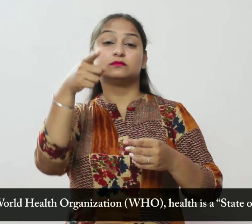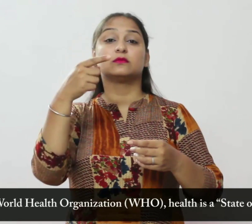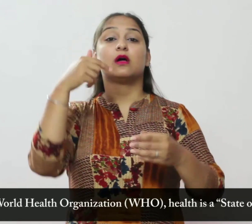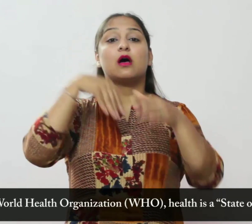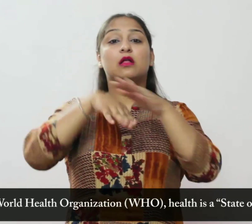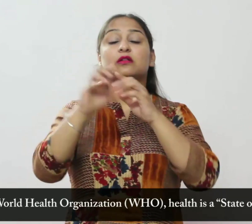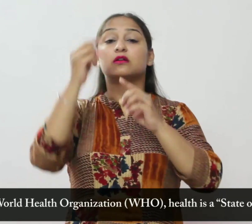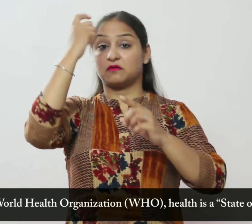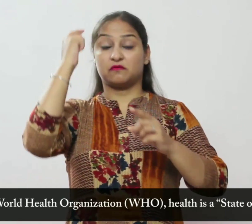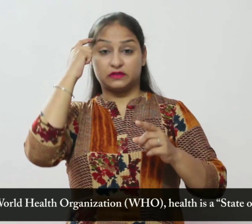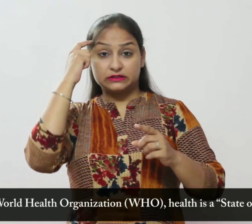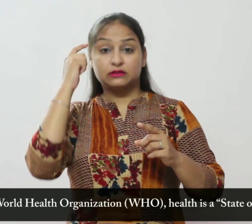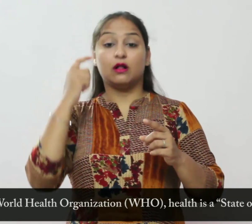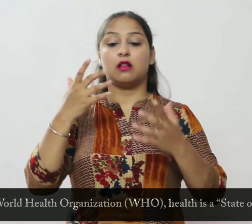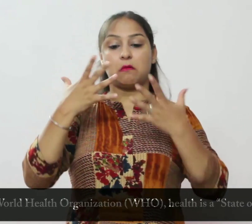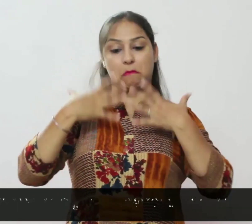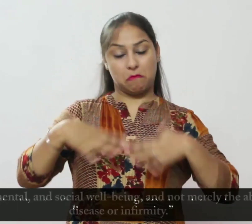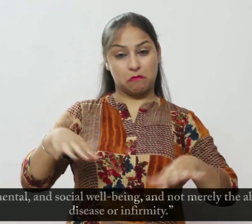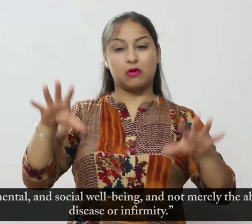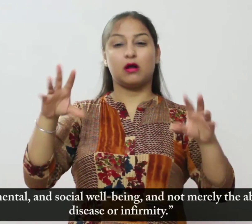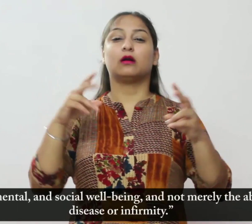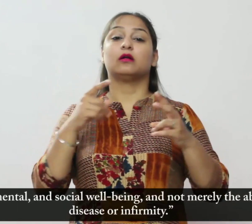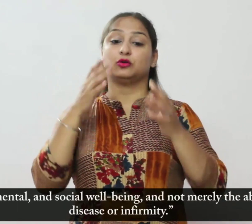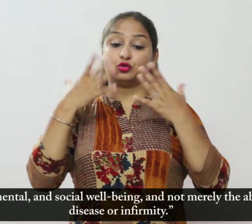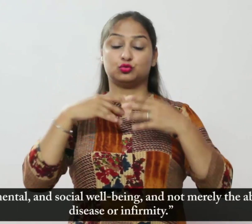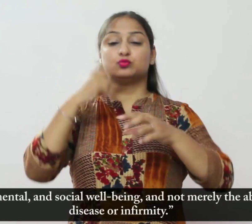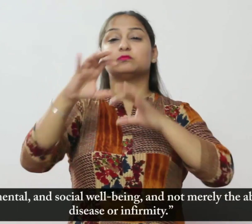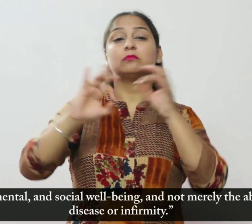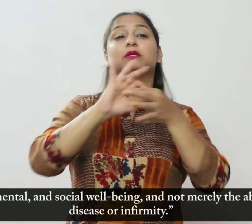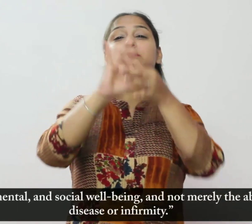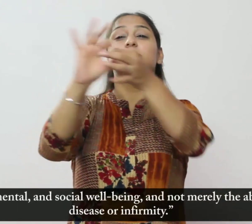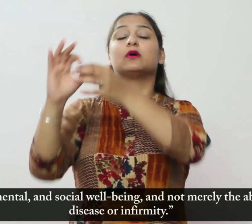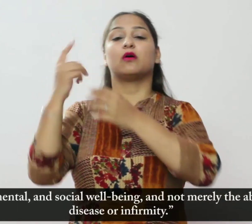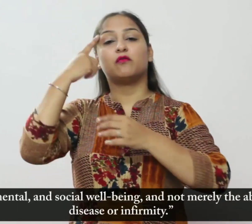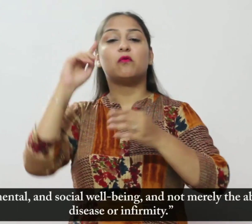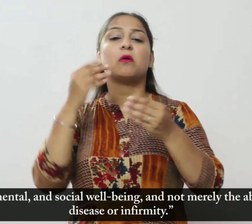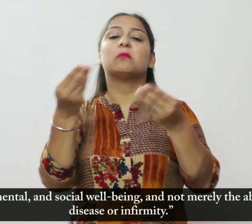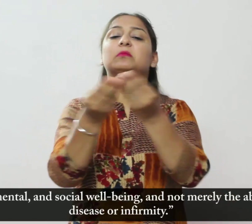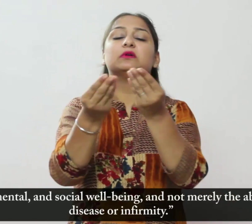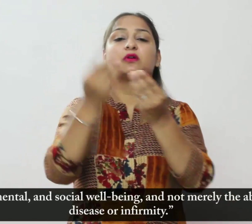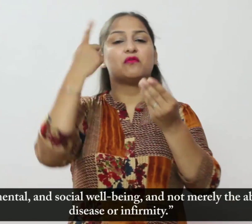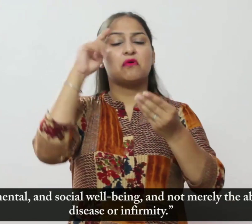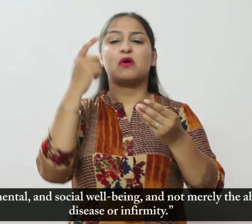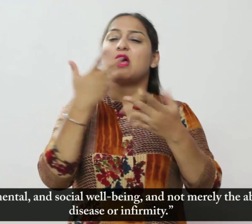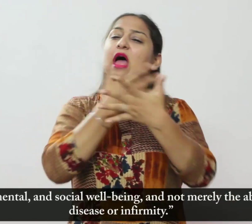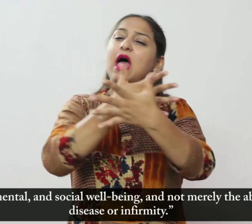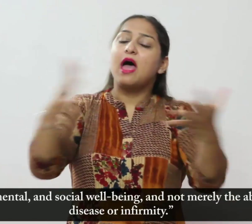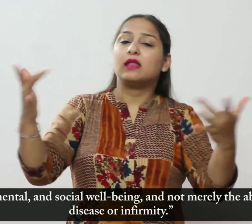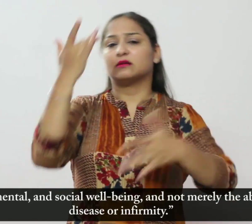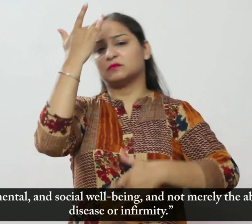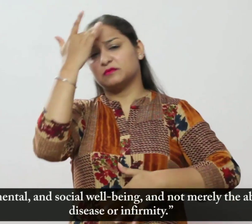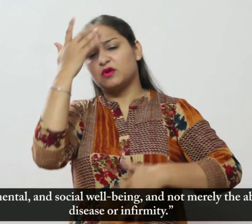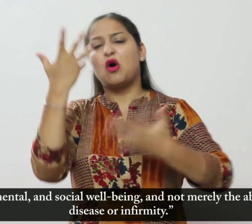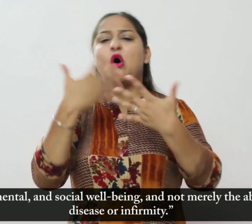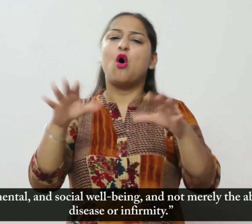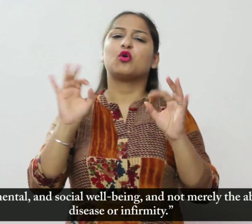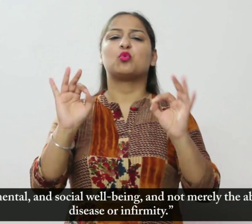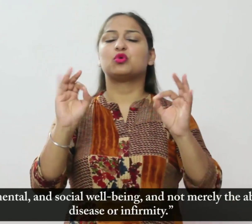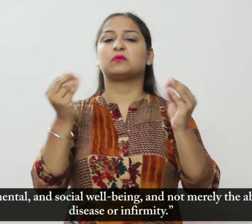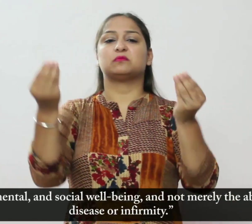शारिरिक, मानसिक और सामाजिक कल्यान और केवल बिमारी दुर